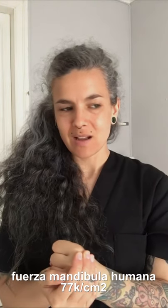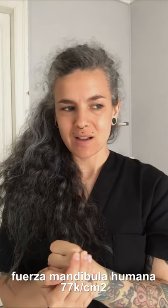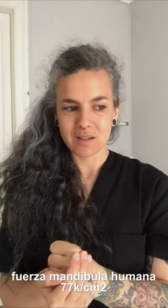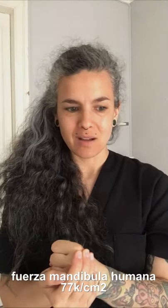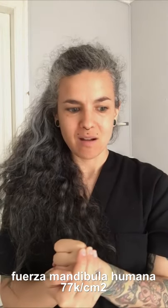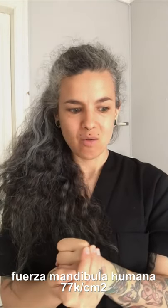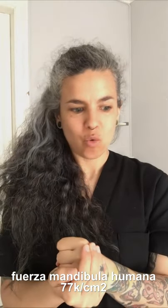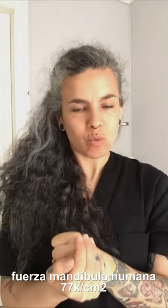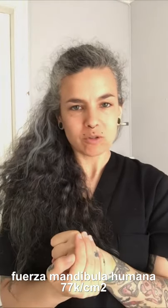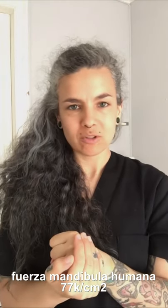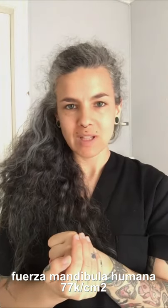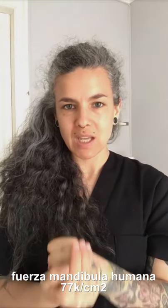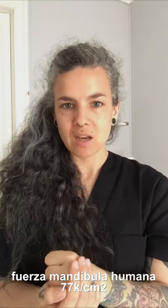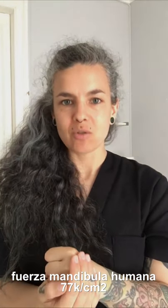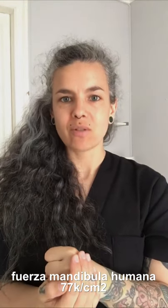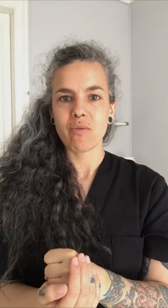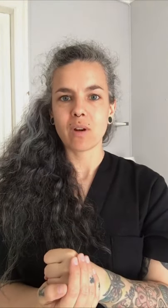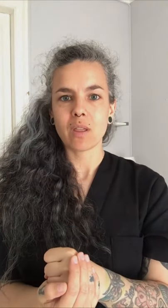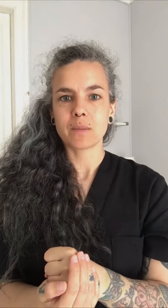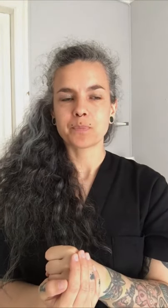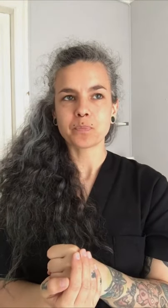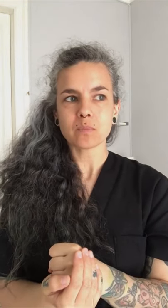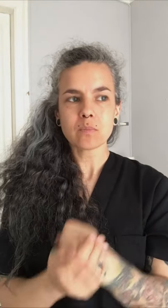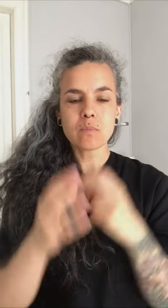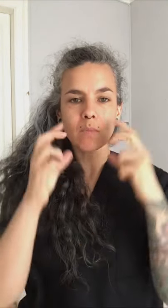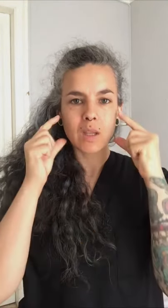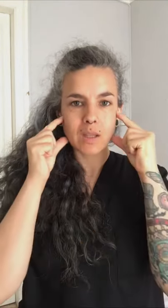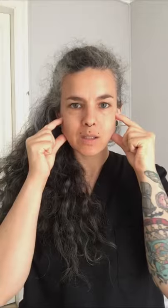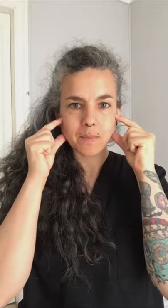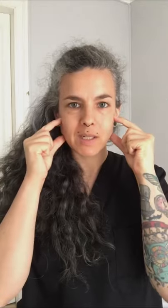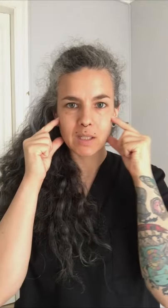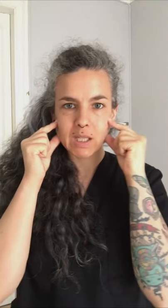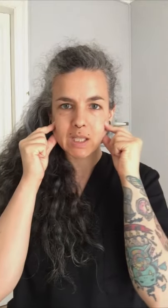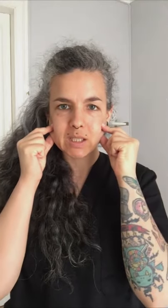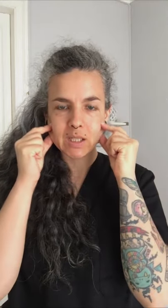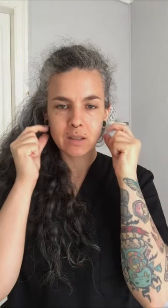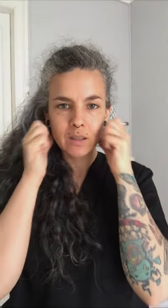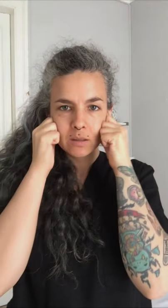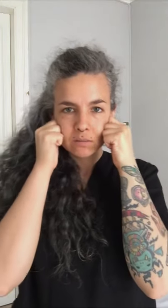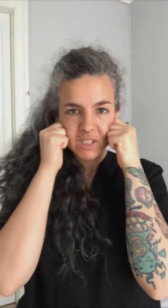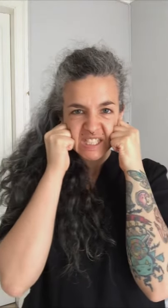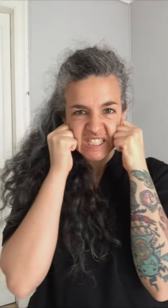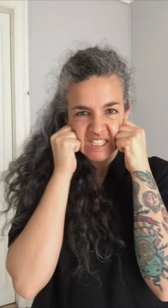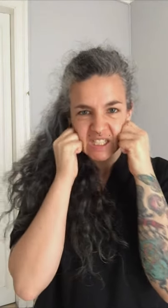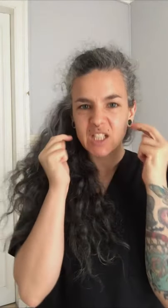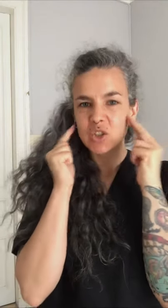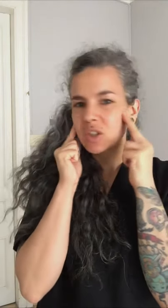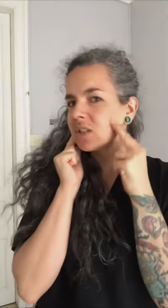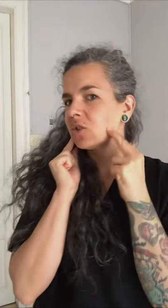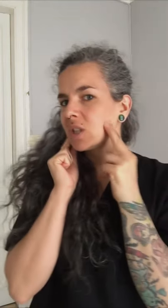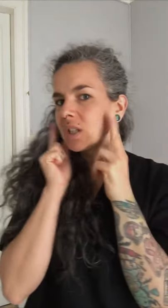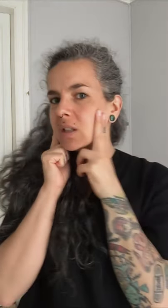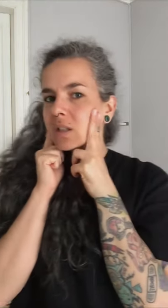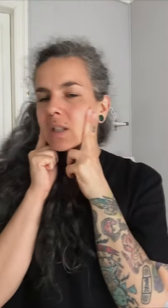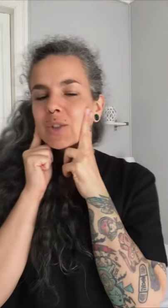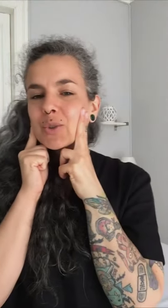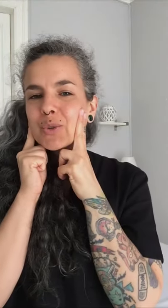hasta un montón de kilos de fuerza. Y es en parte gracias a estos dientes, estos